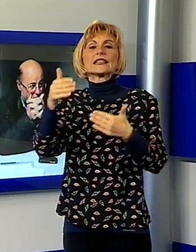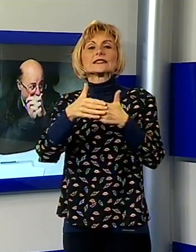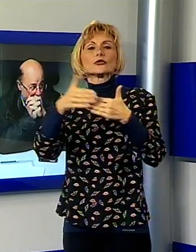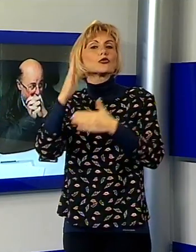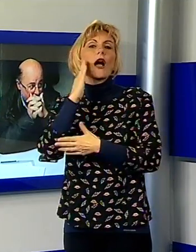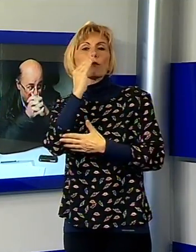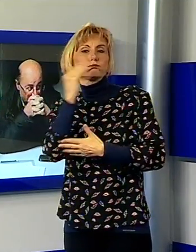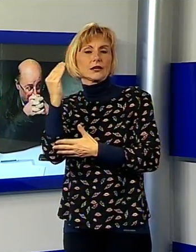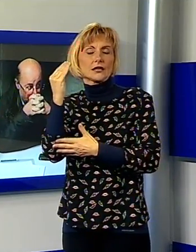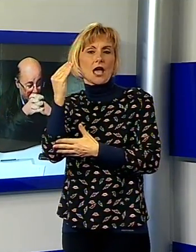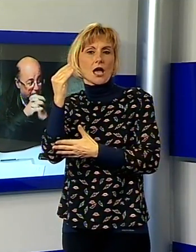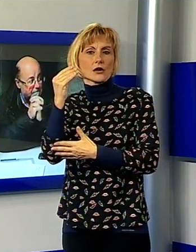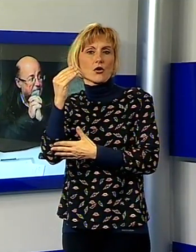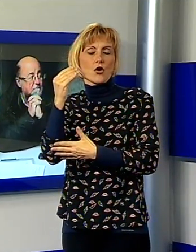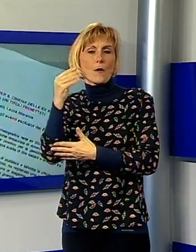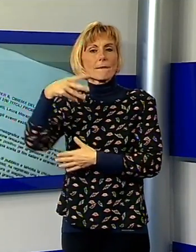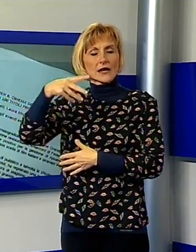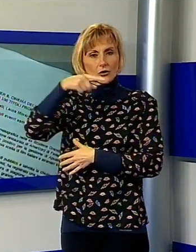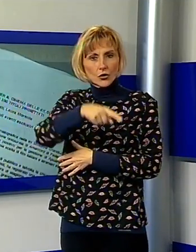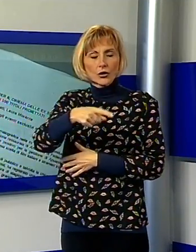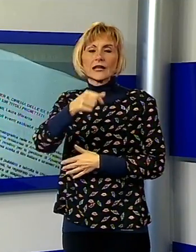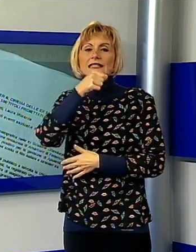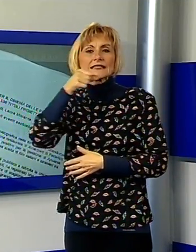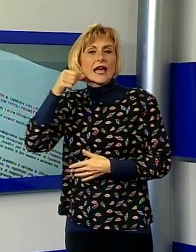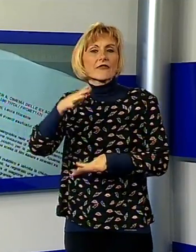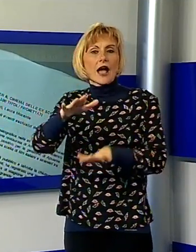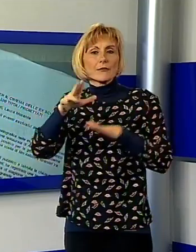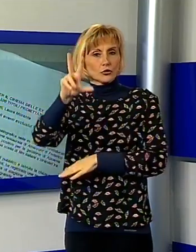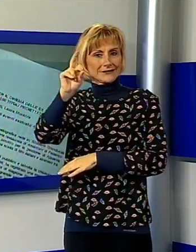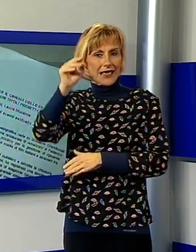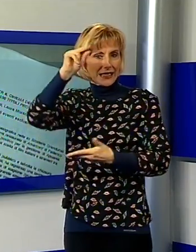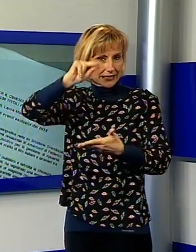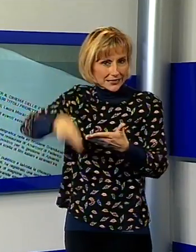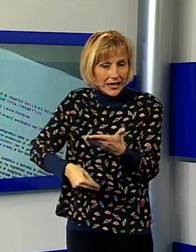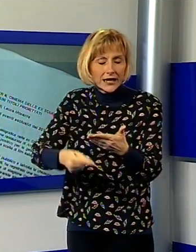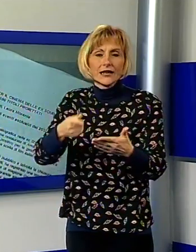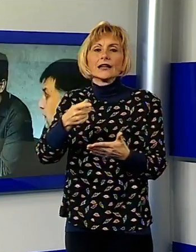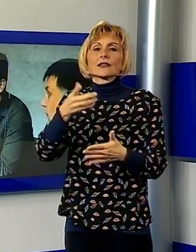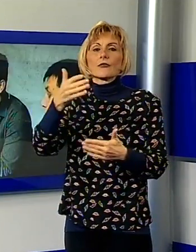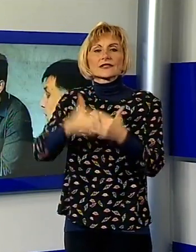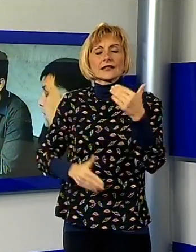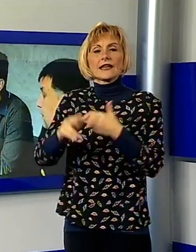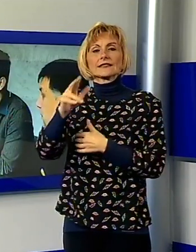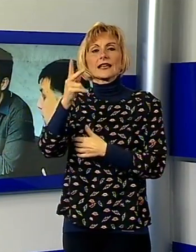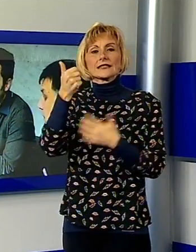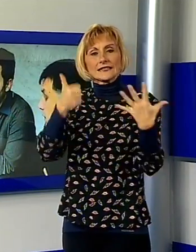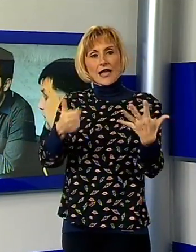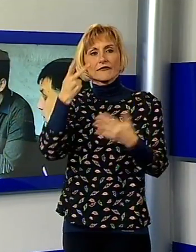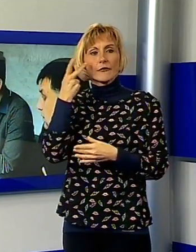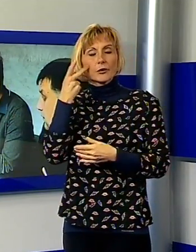Marconi di Seravezza. Occorrono almeno 30 iscritti entro la scadenza del 6 febbraio per dare il via alla prima classe a settembre